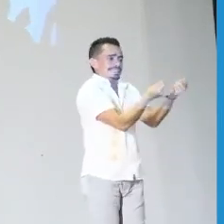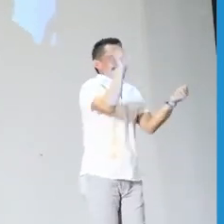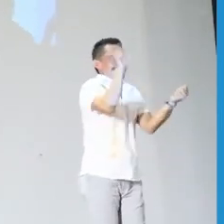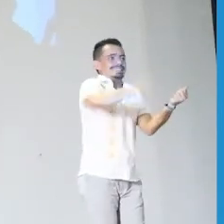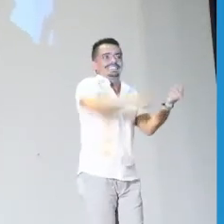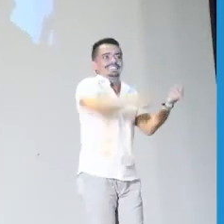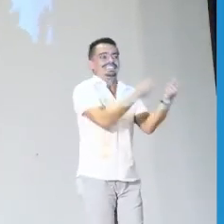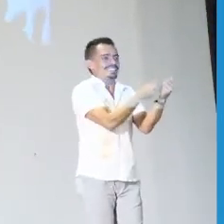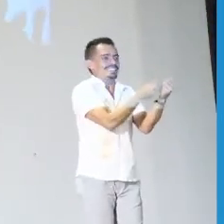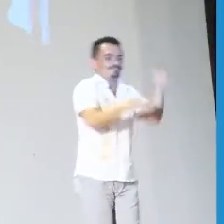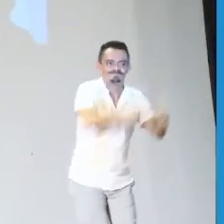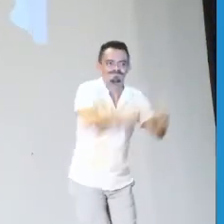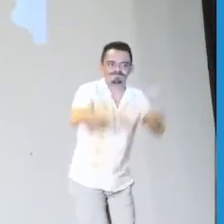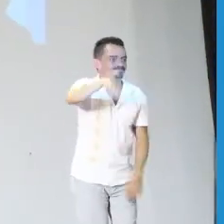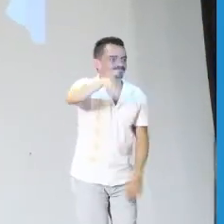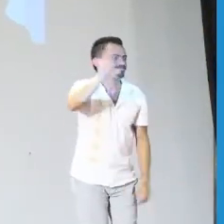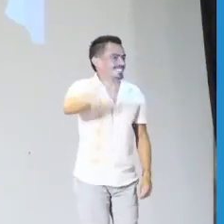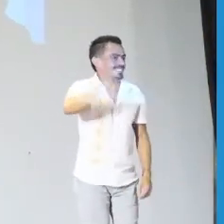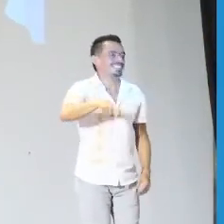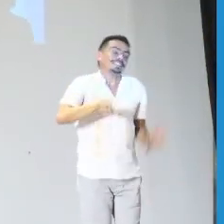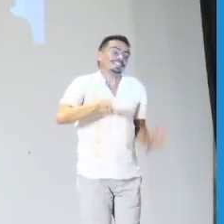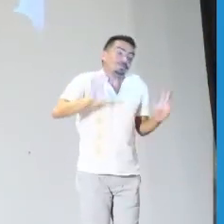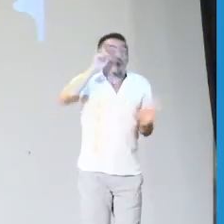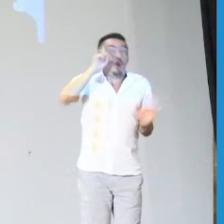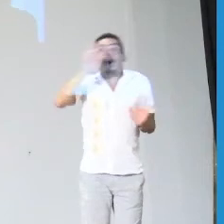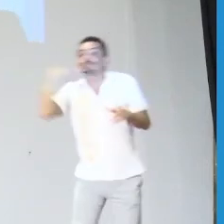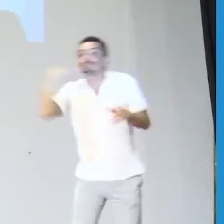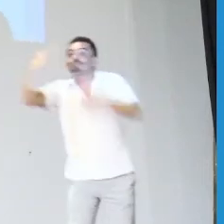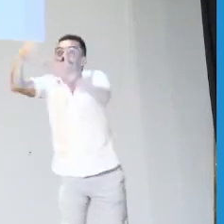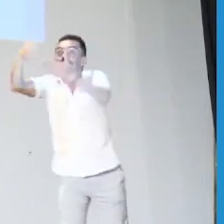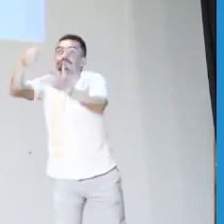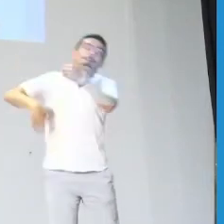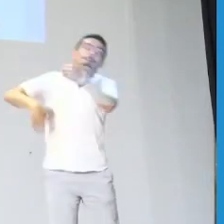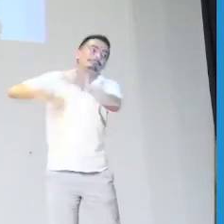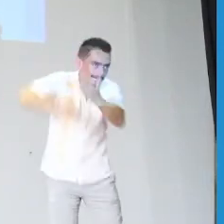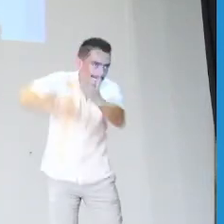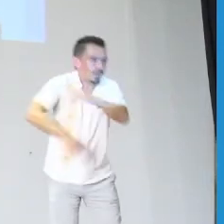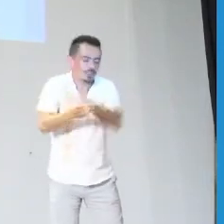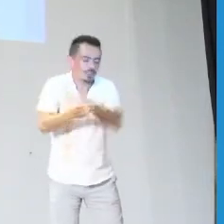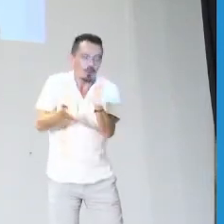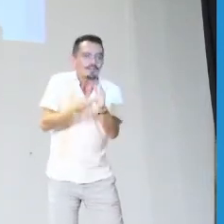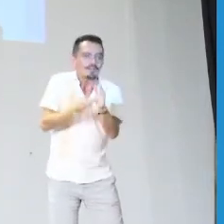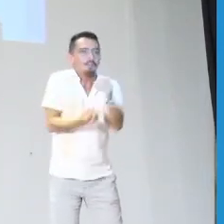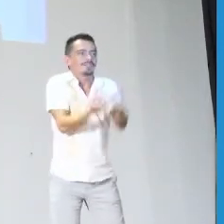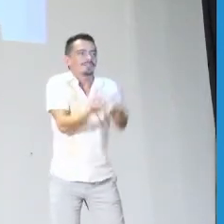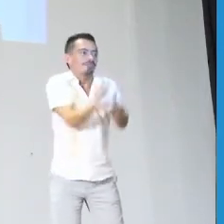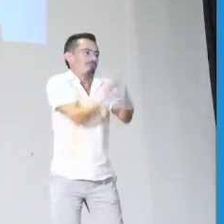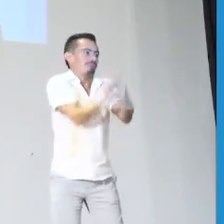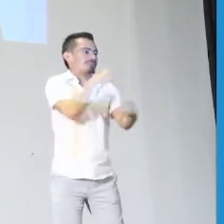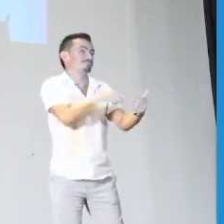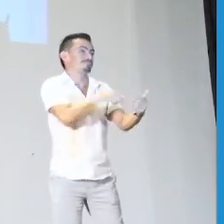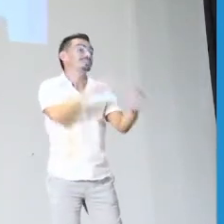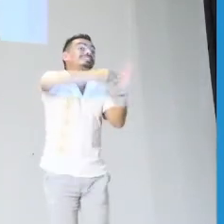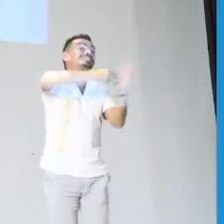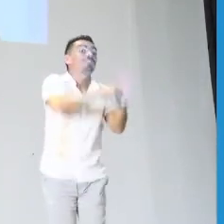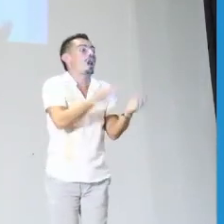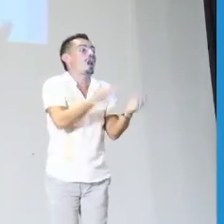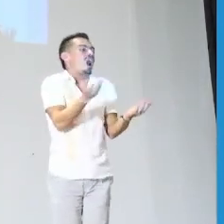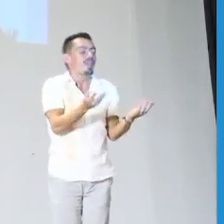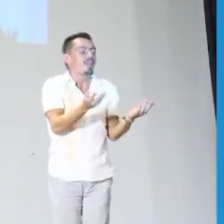más. Este no fue un trabajo nada sencillo, requirió muchos recursos para su elaboración. Y seguramente lo